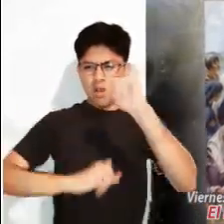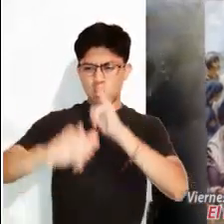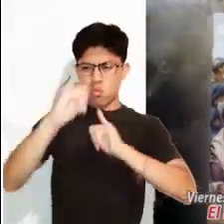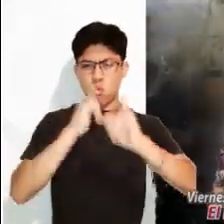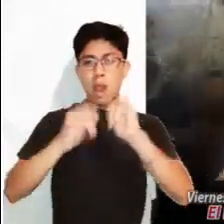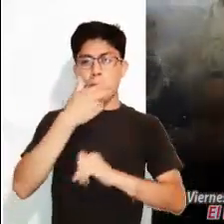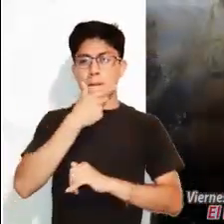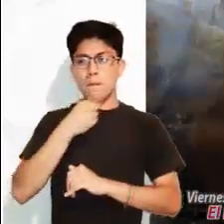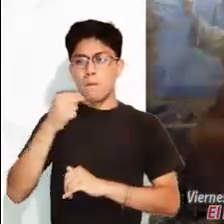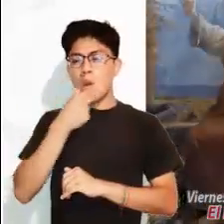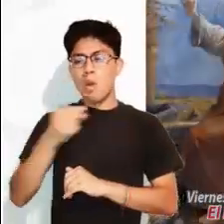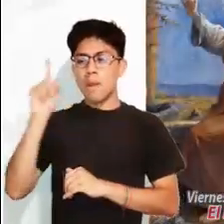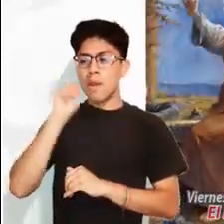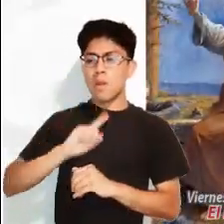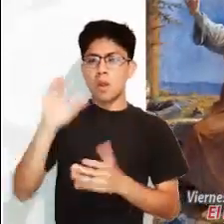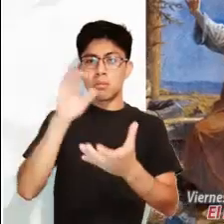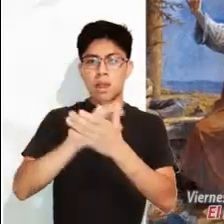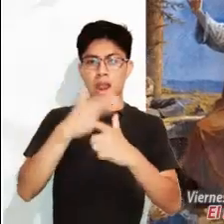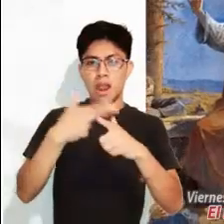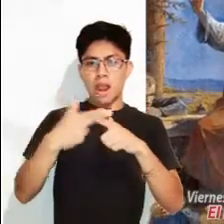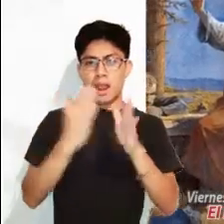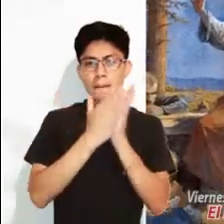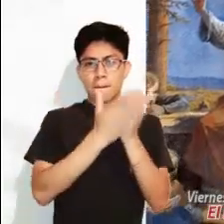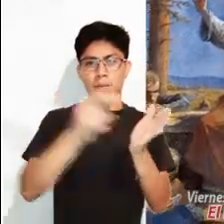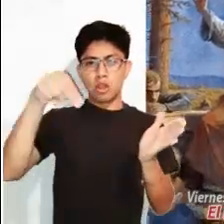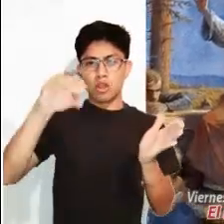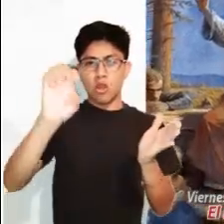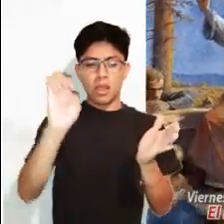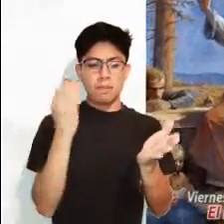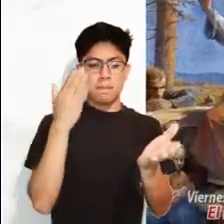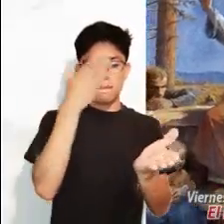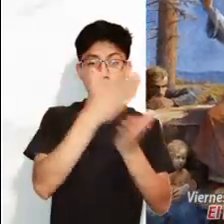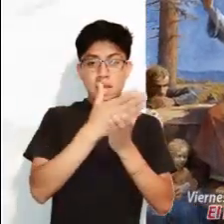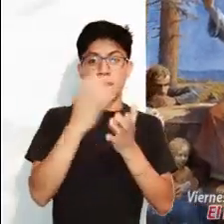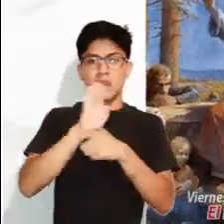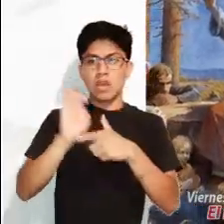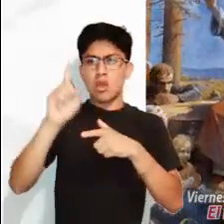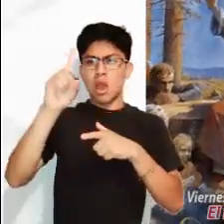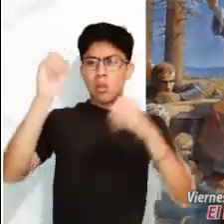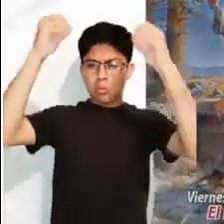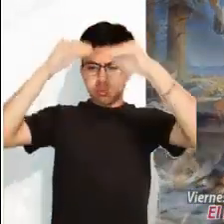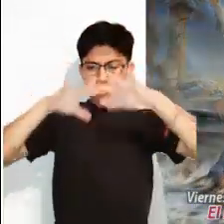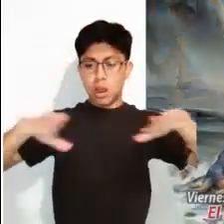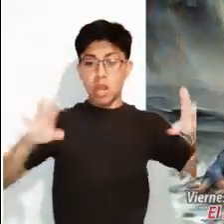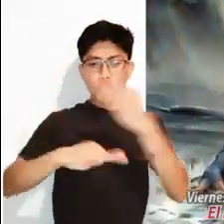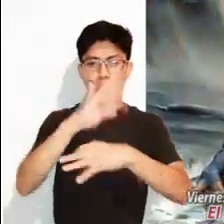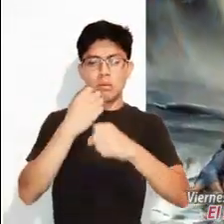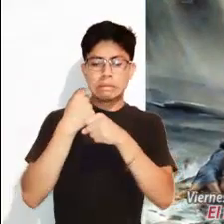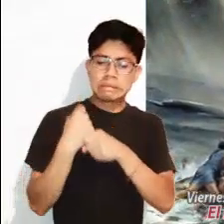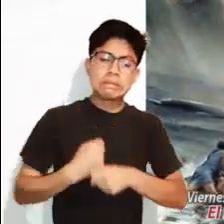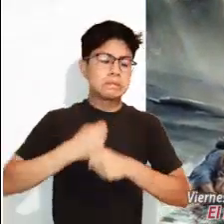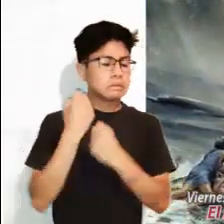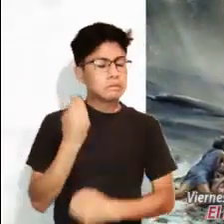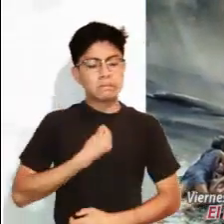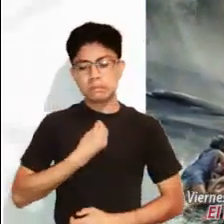Hombre. Comían y bebían, se casaban hombres y mujeres, hasta el día en que Noé entró en el arco. Entonces